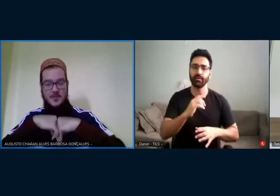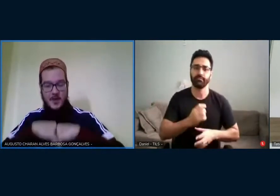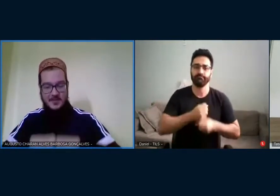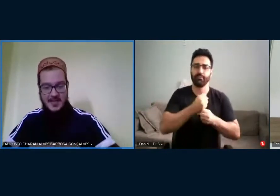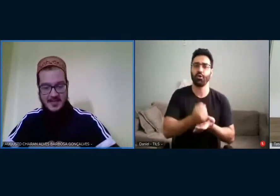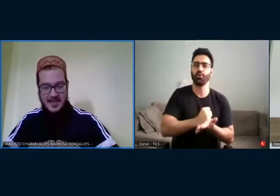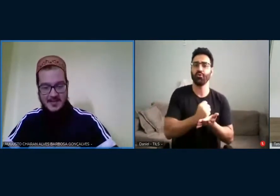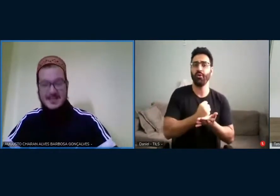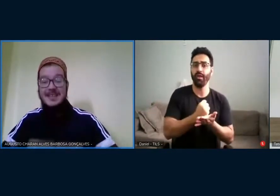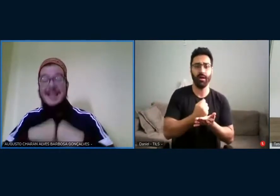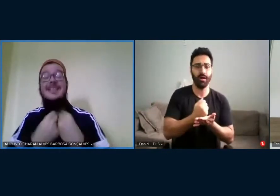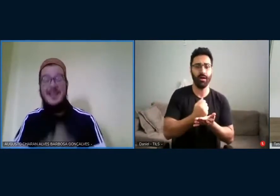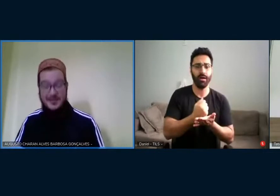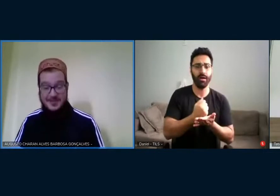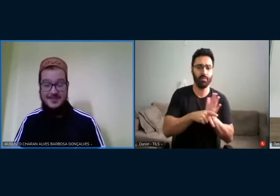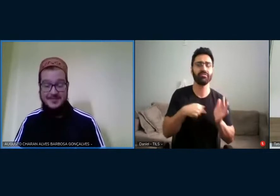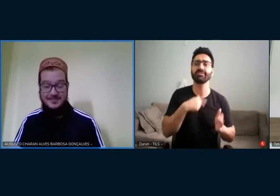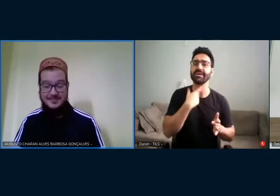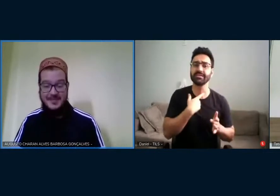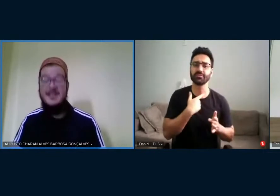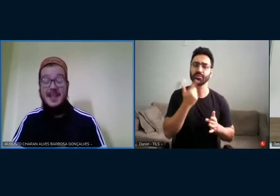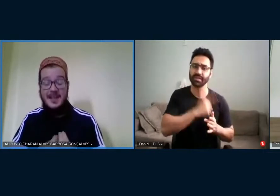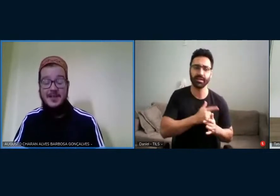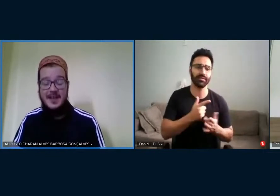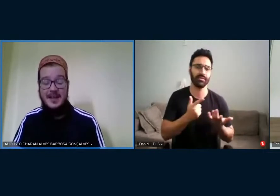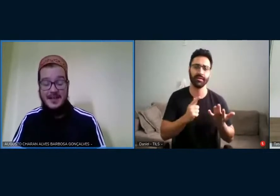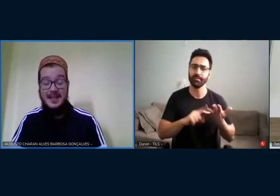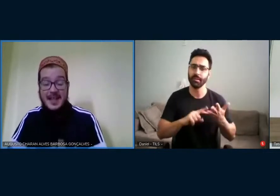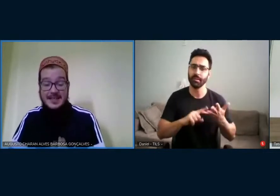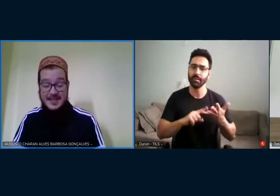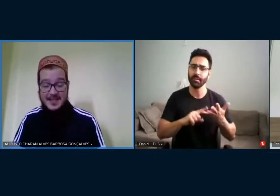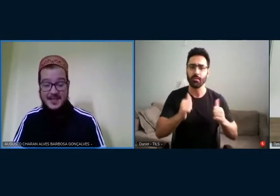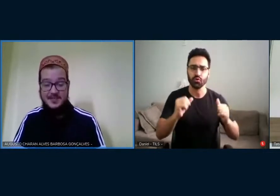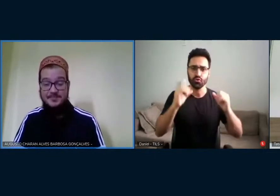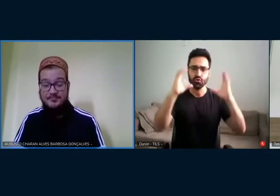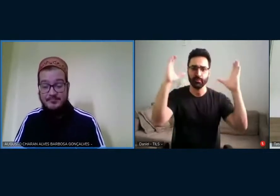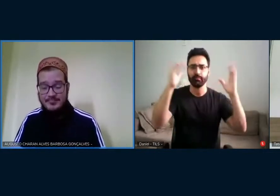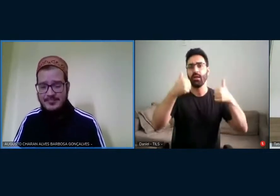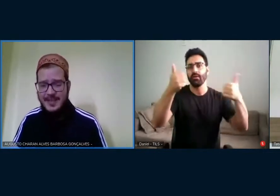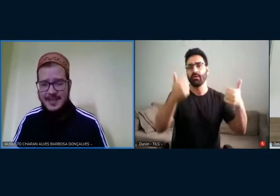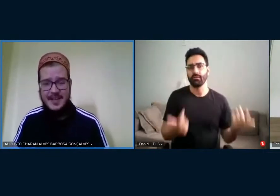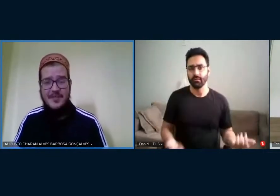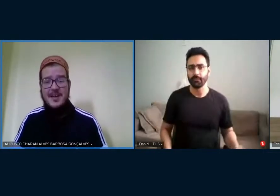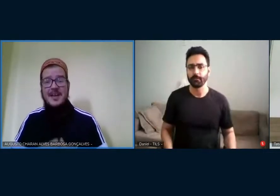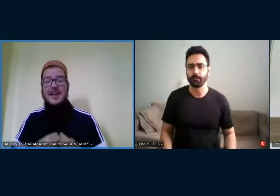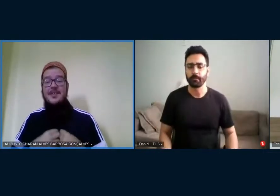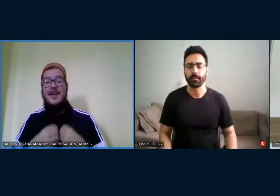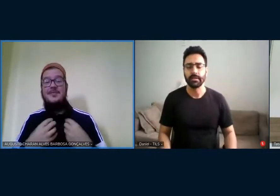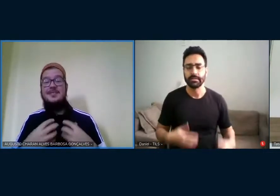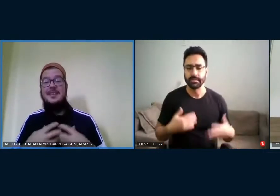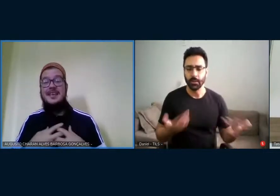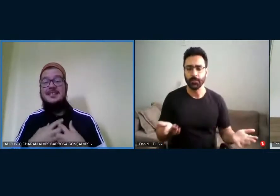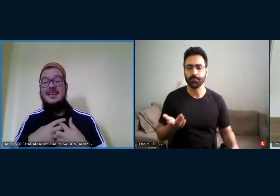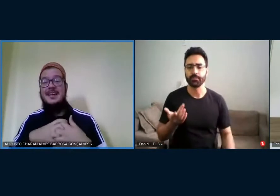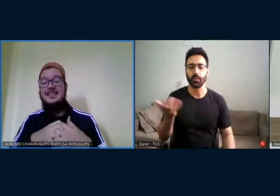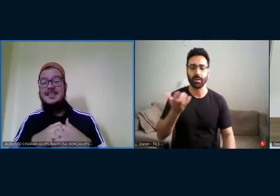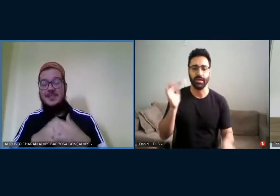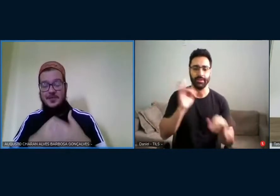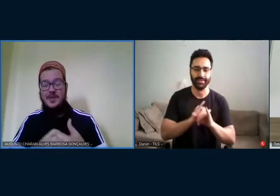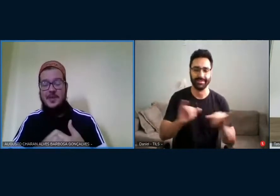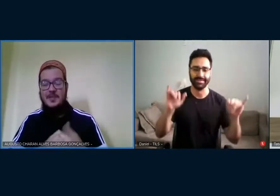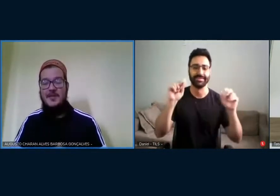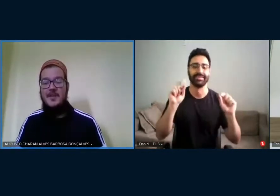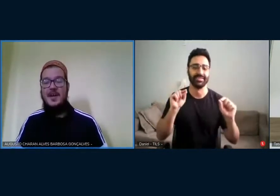os seus próprios desejos e entendê-los, entender esse desejo. Então, eu quero dizer que essa,